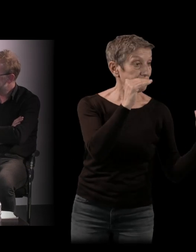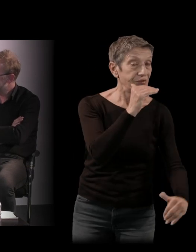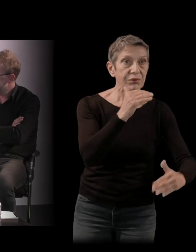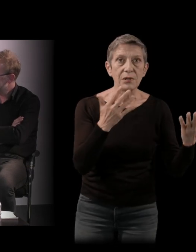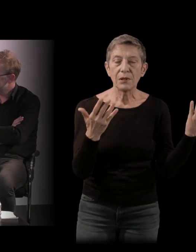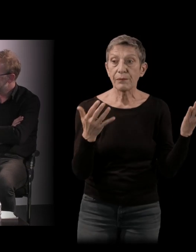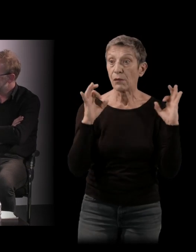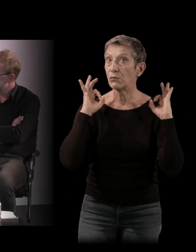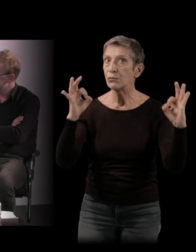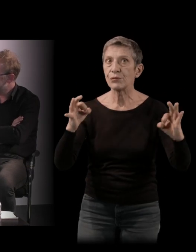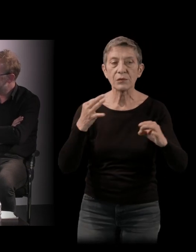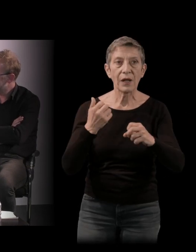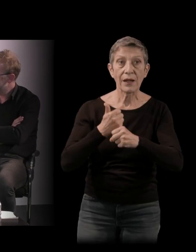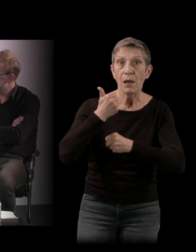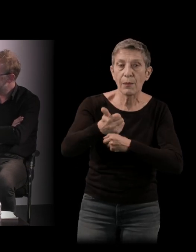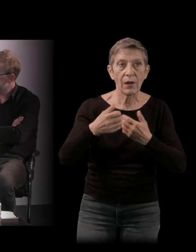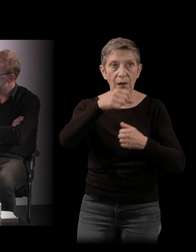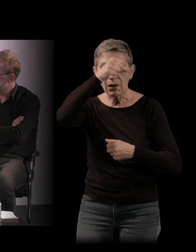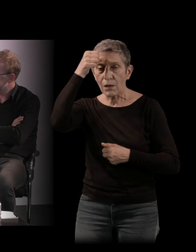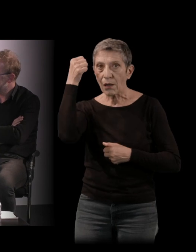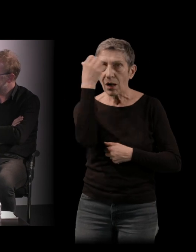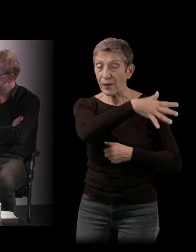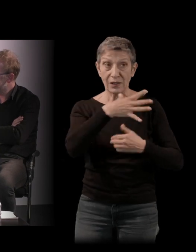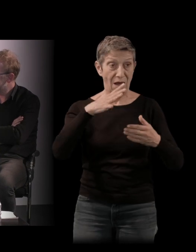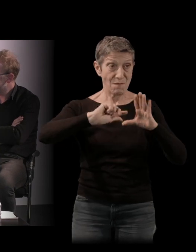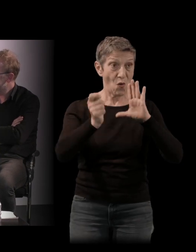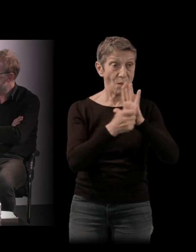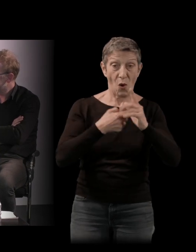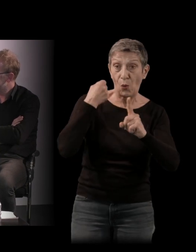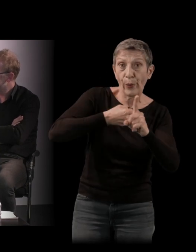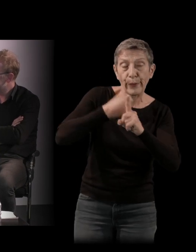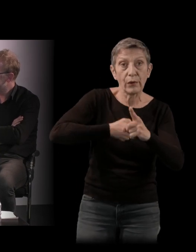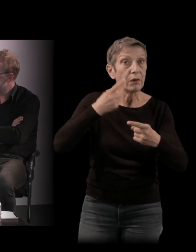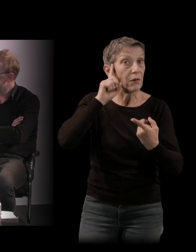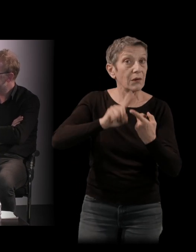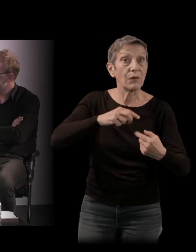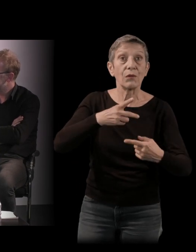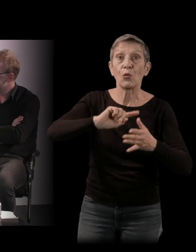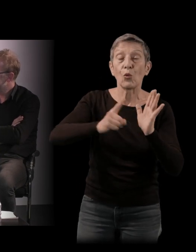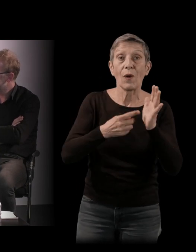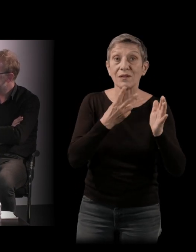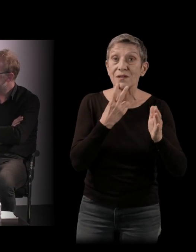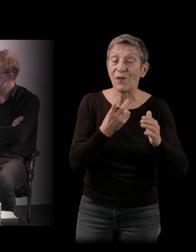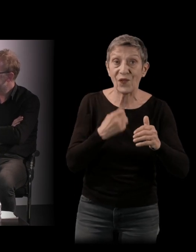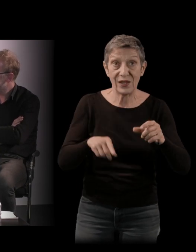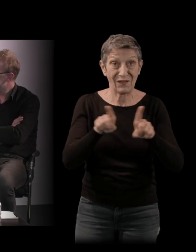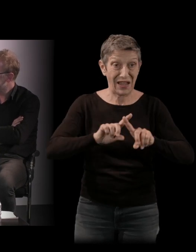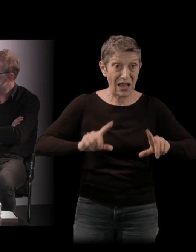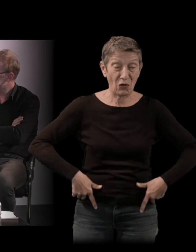en pleine bataille des droits civiques, avec des écoles qui explosent à ce moment-là dans le sud, des enfants qui n'ont pas le droit d'aller